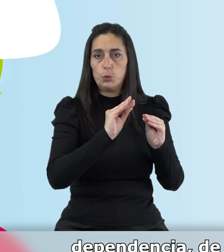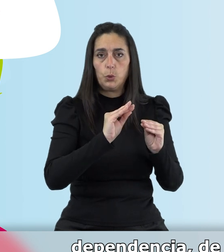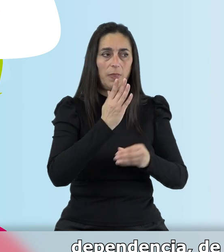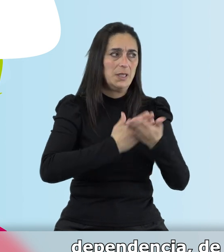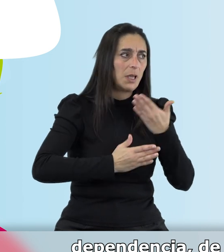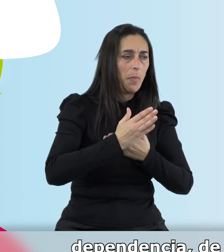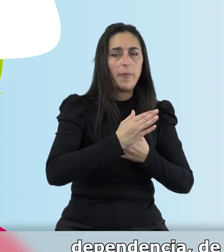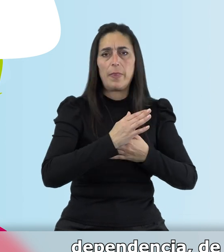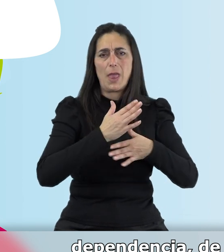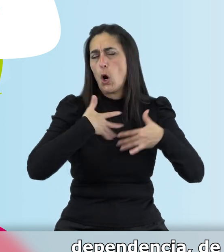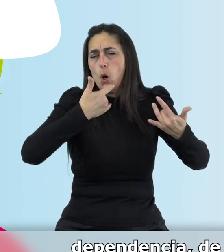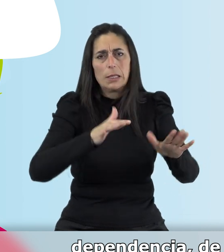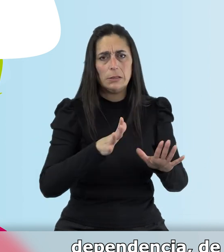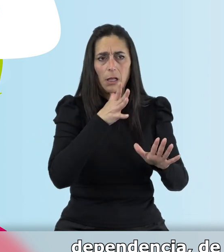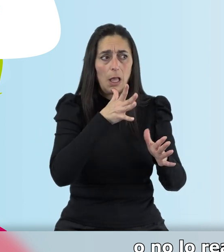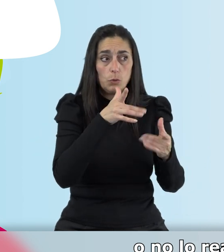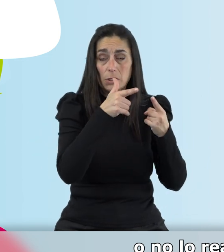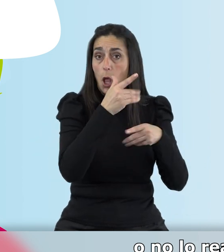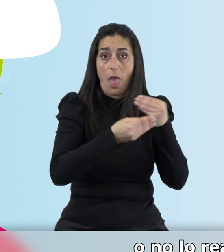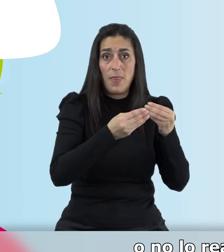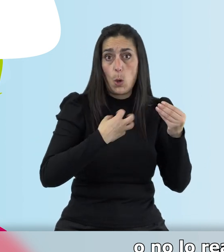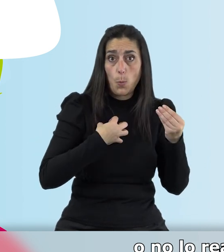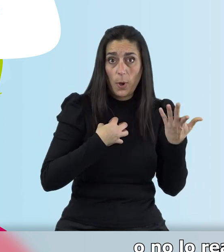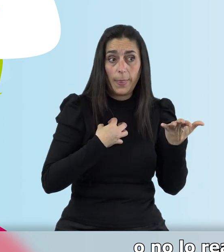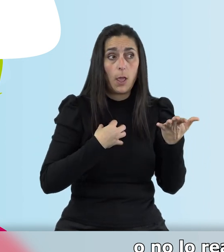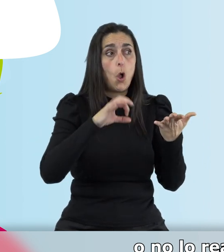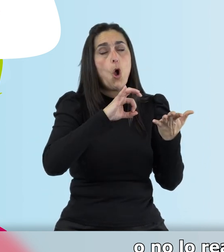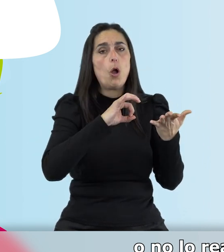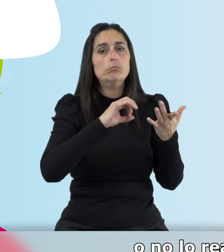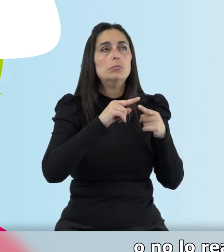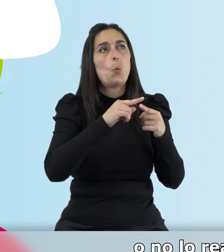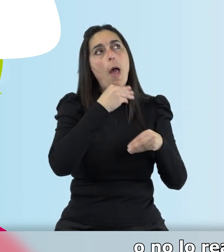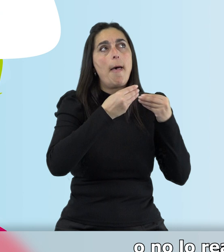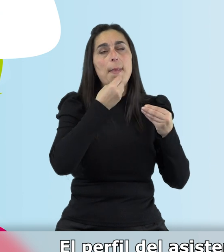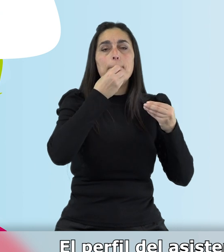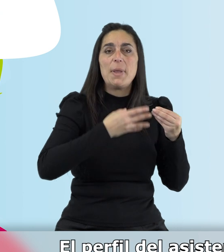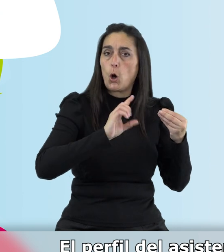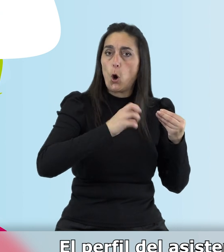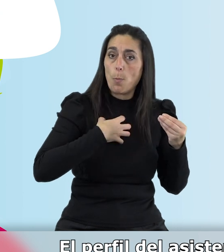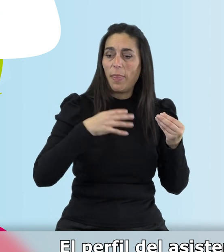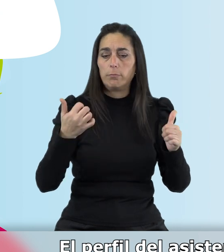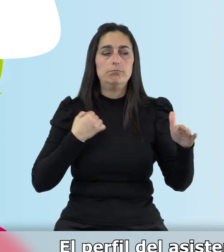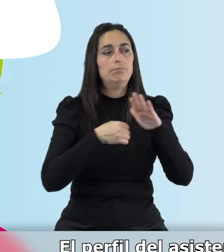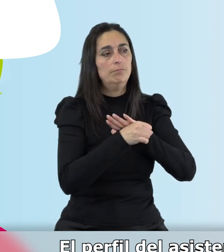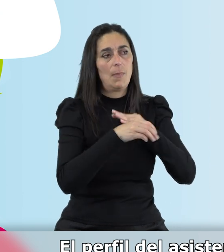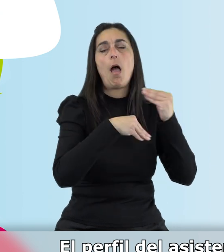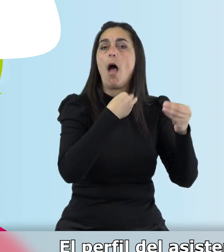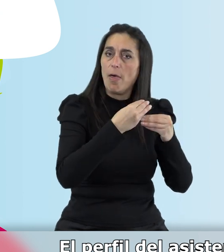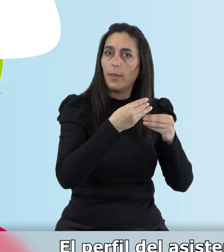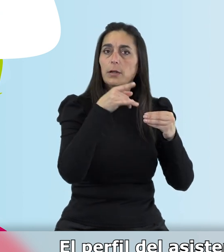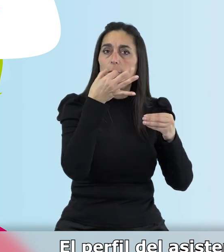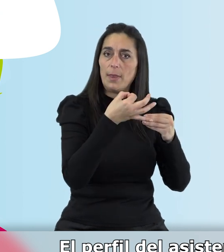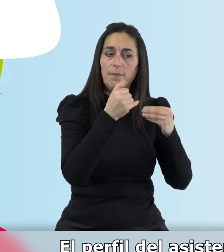dependencia de lo que sea, no puede realizar o no lo realiza de forma satisfactoria. El perfil del asistente personal